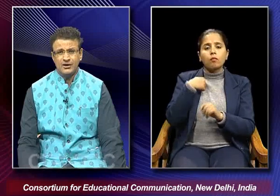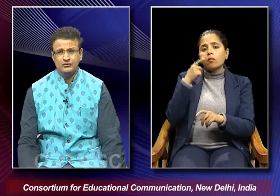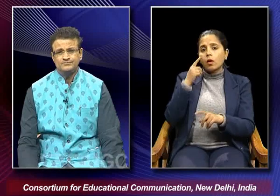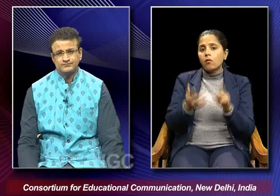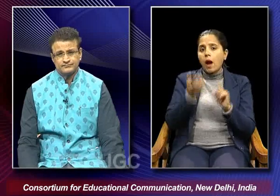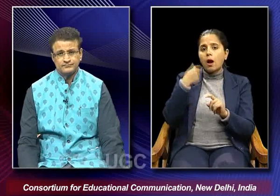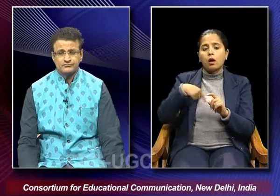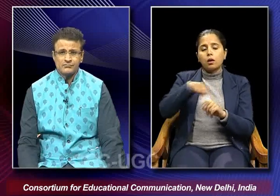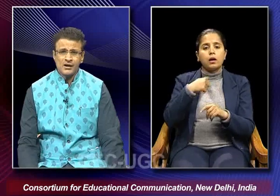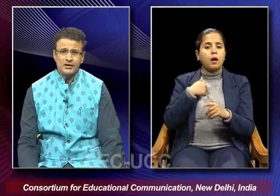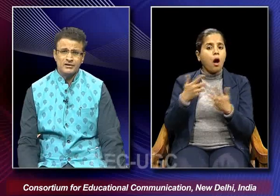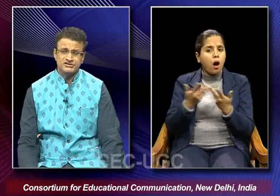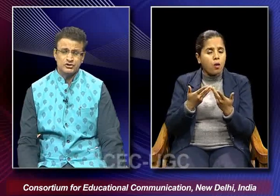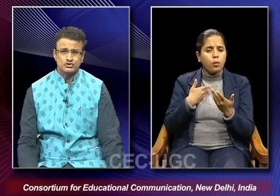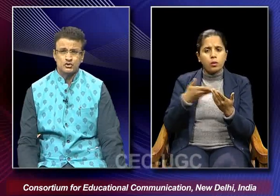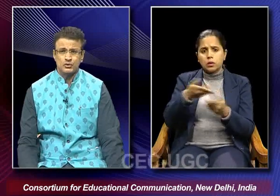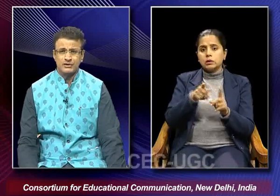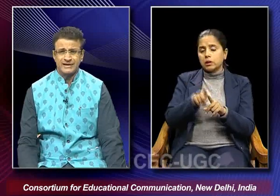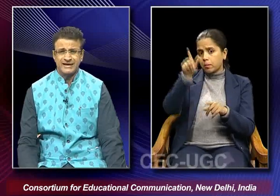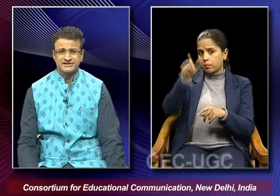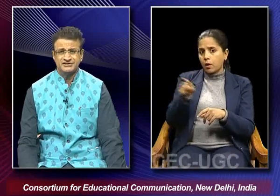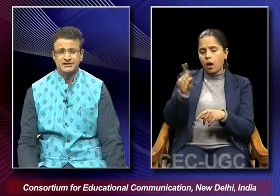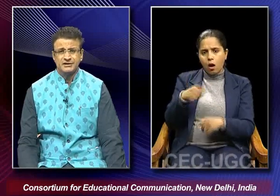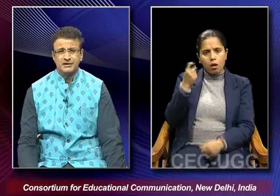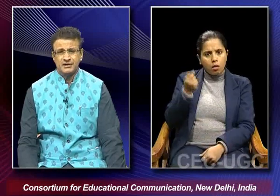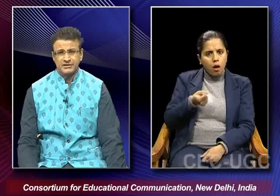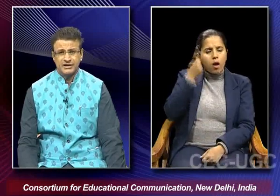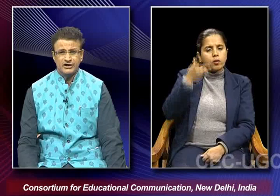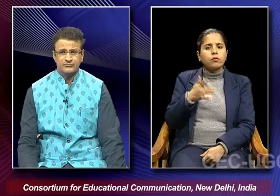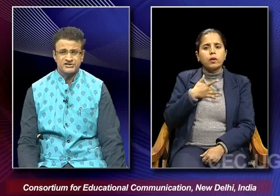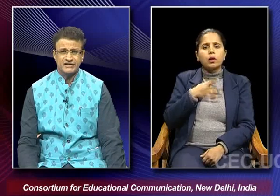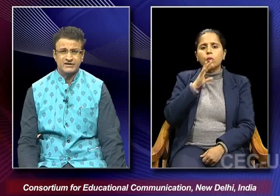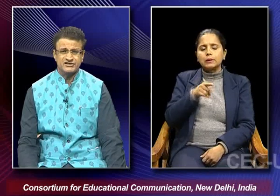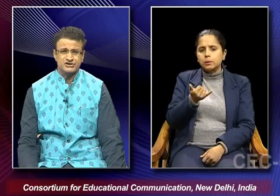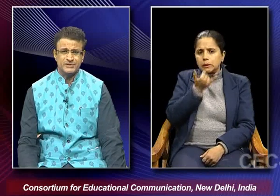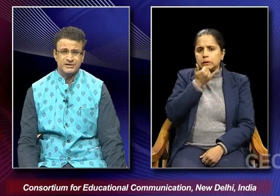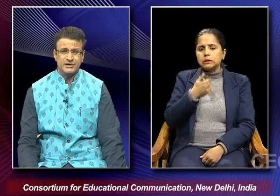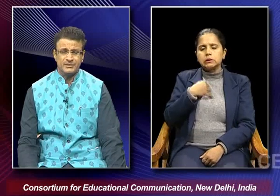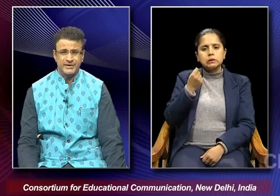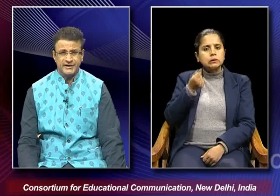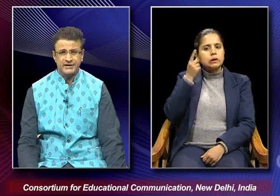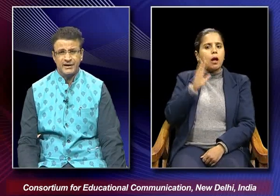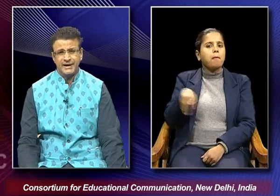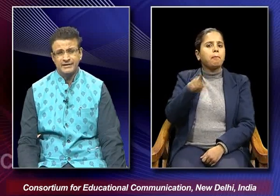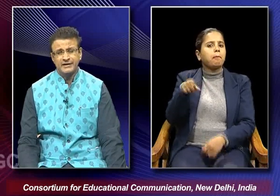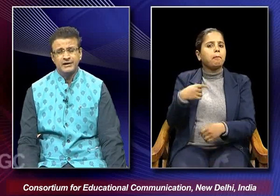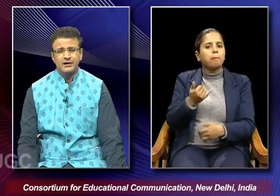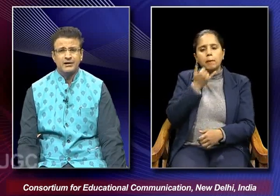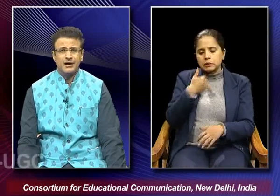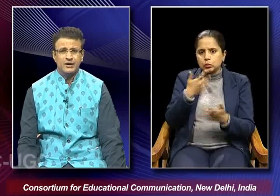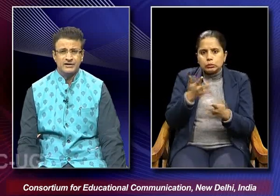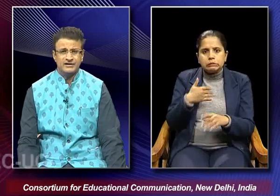that how she also realizes the kind of mistake which has been made and